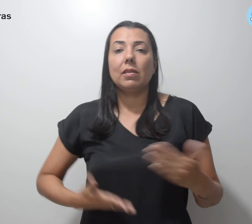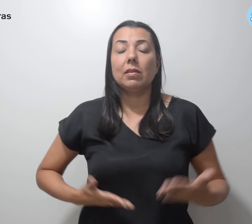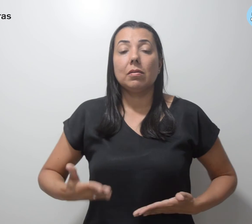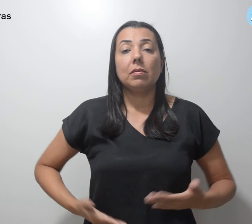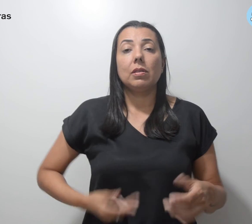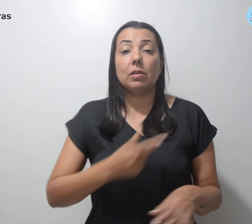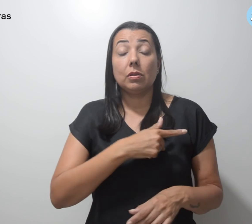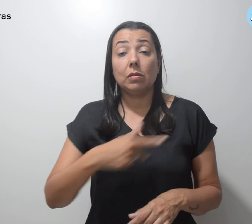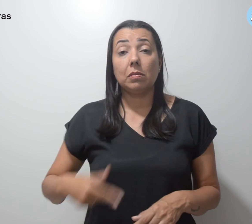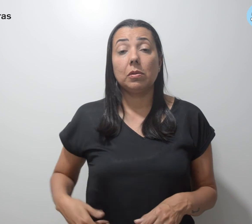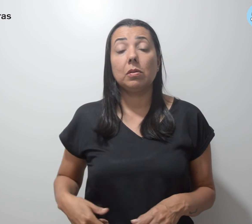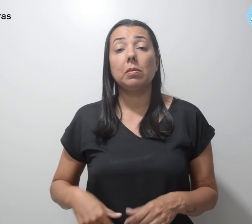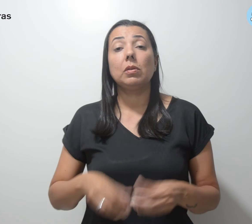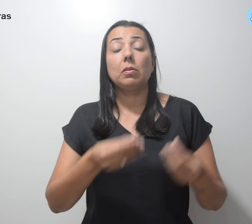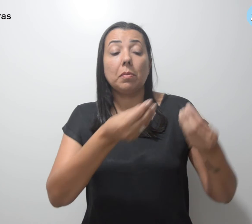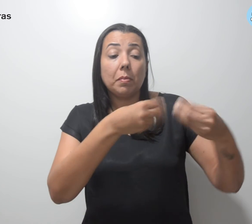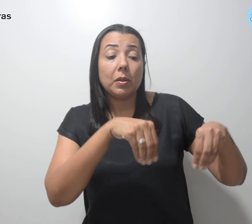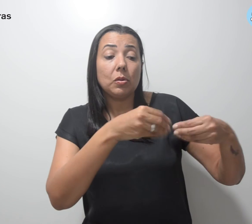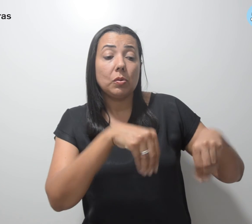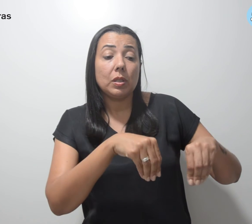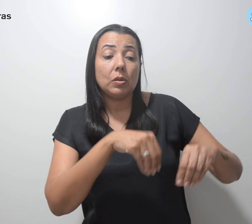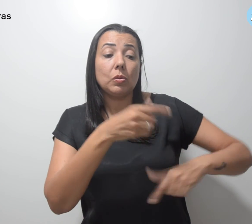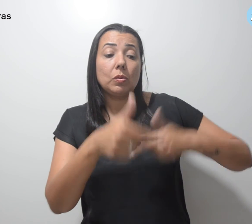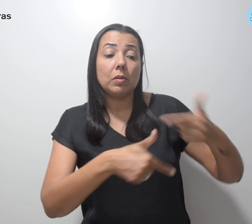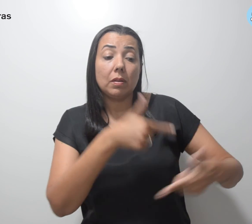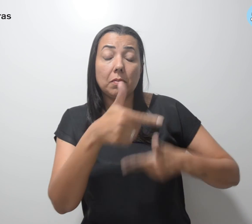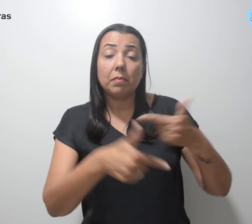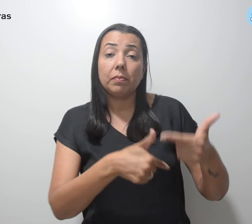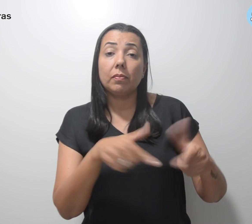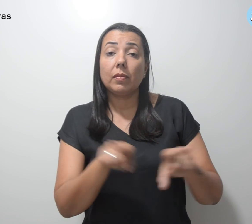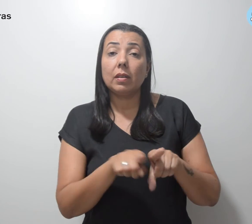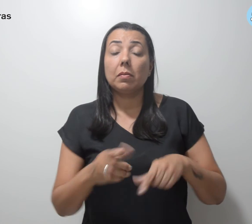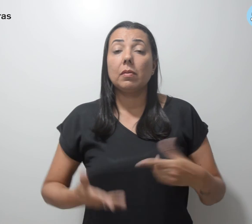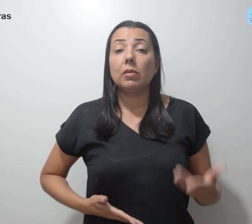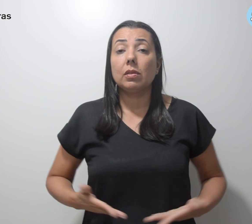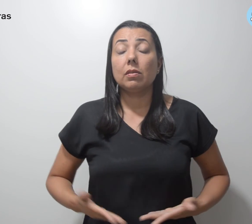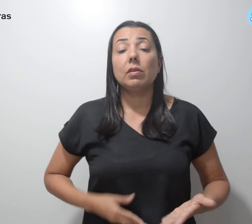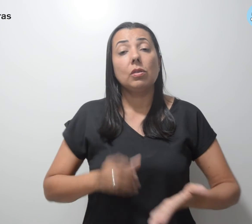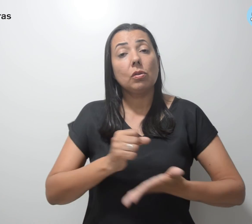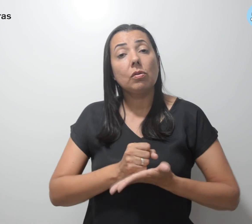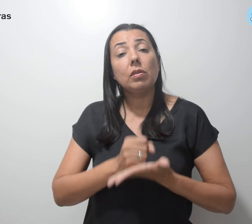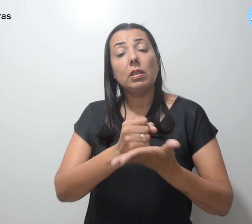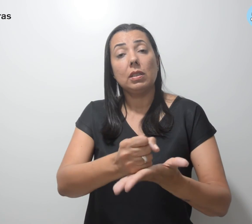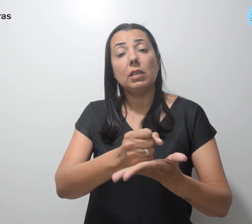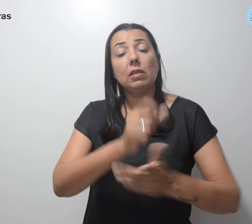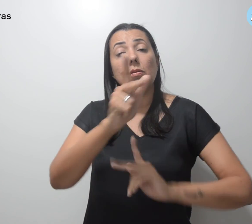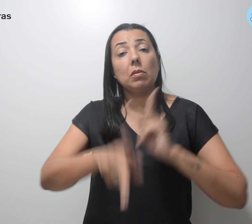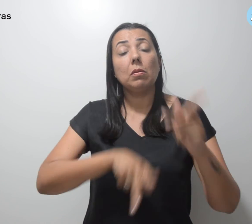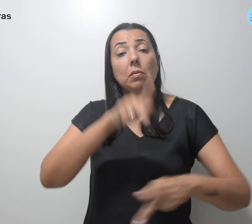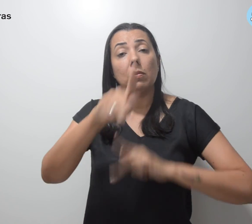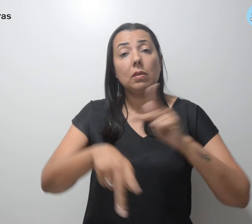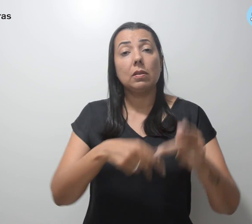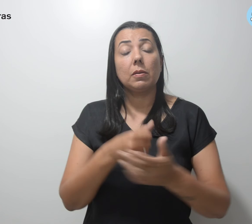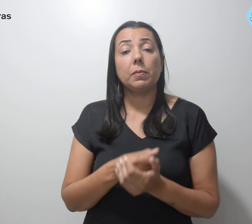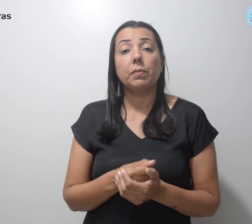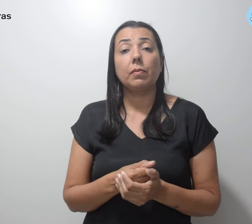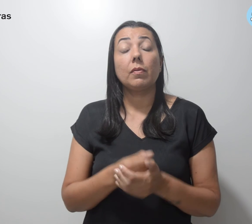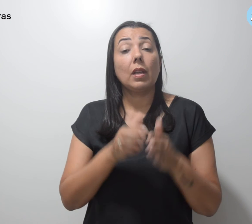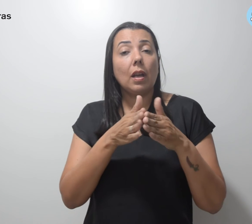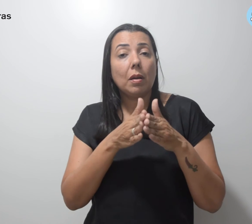causando precarização do trabalho e do serviço prestado à população. Abertura para